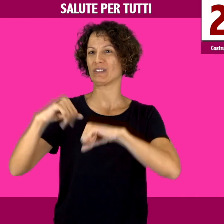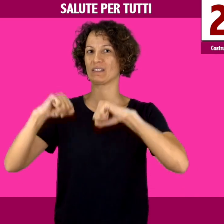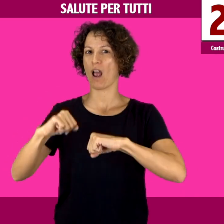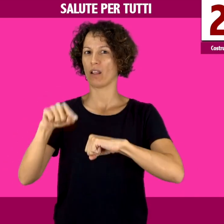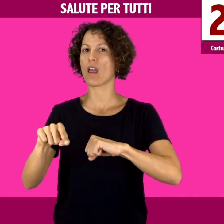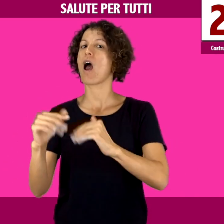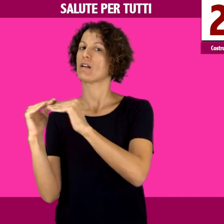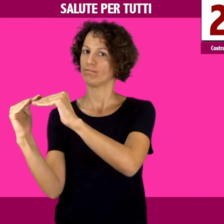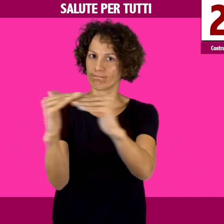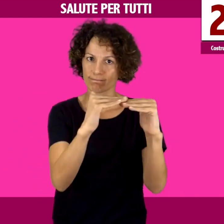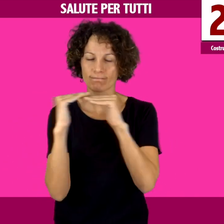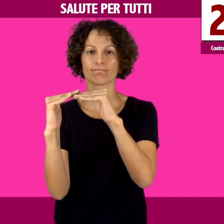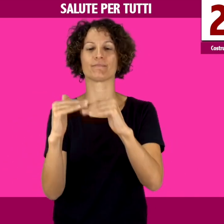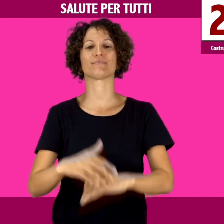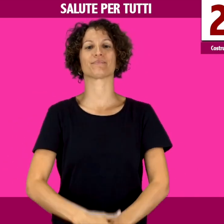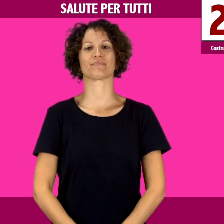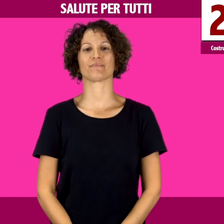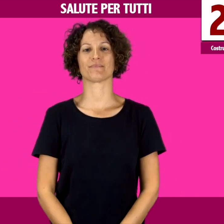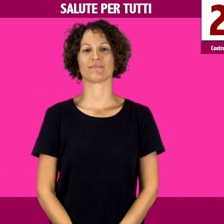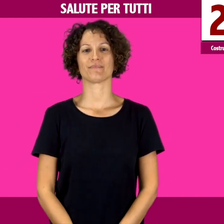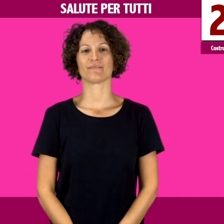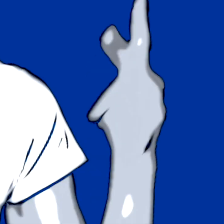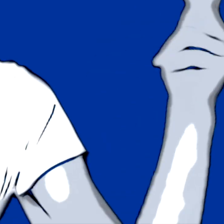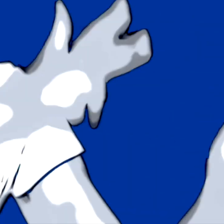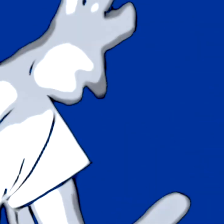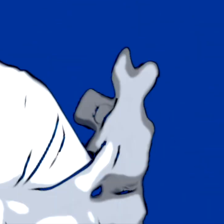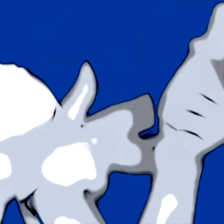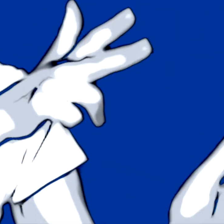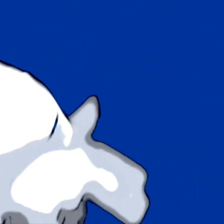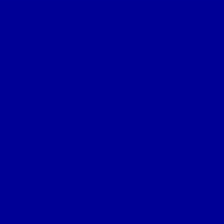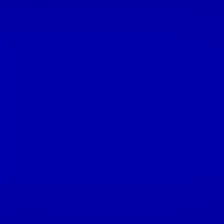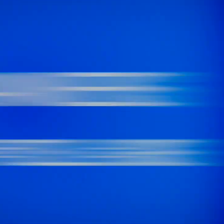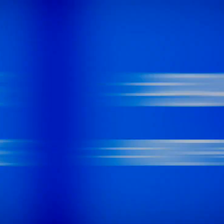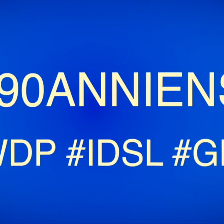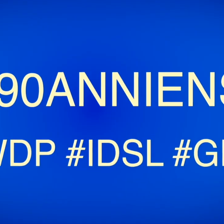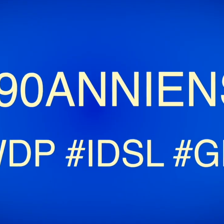persone sorde, il diritto alla salute e pari accesso alle prestazioni sanitarie.